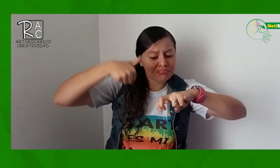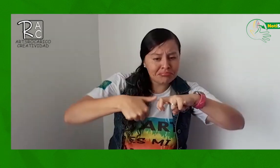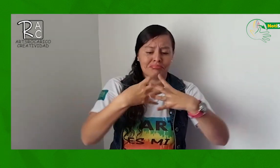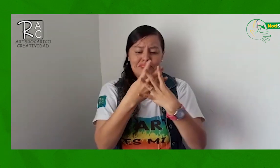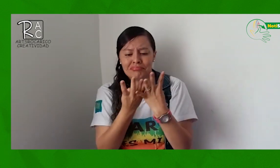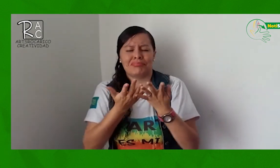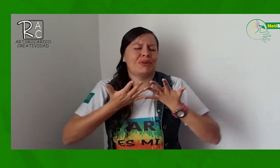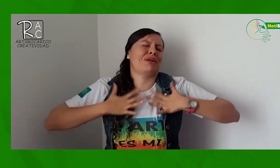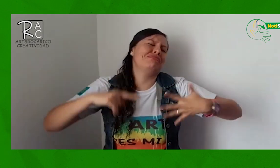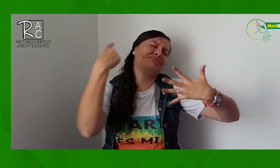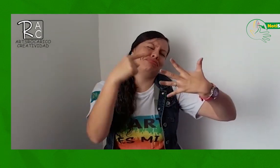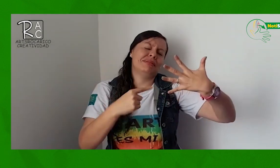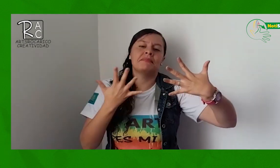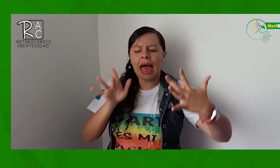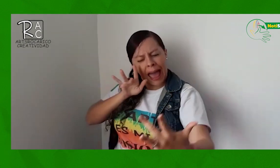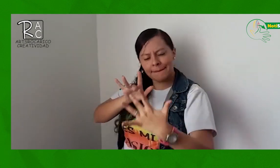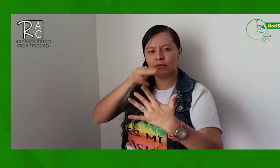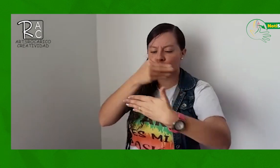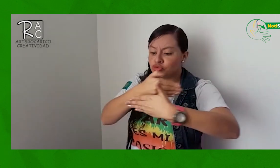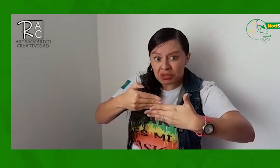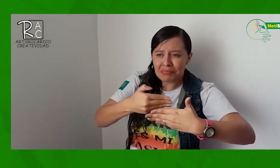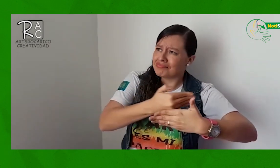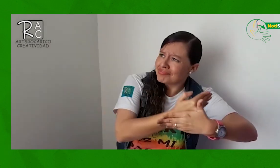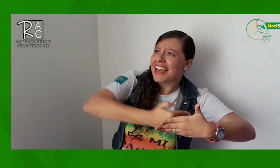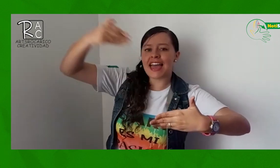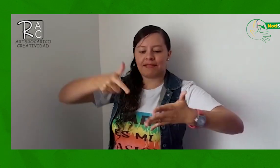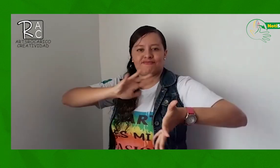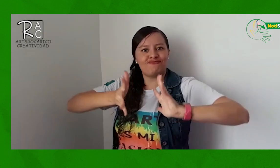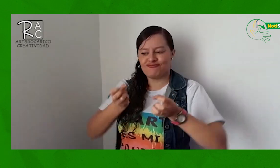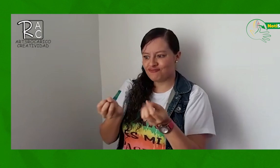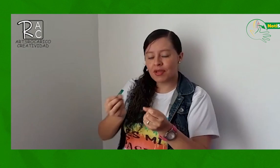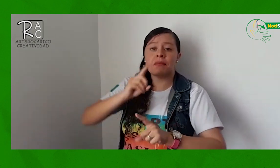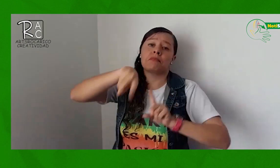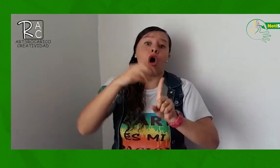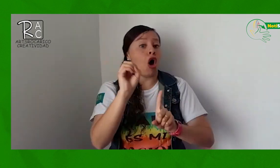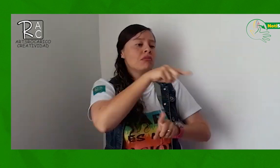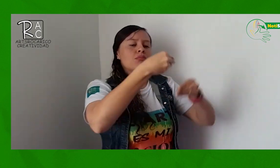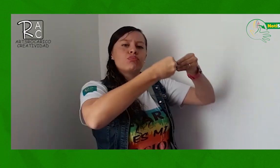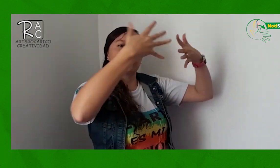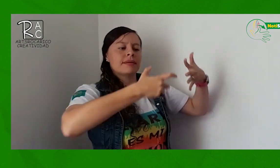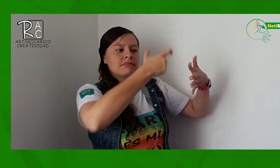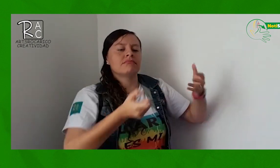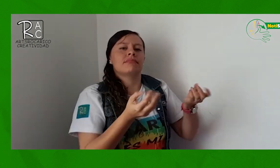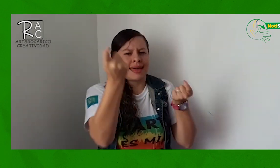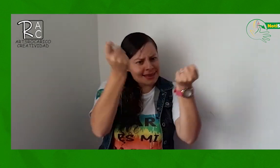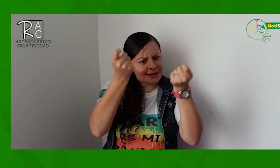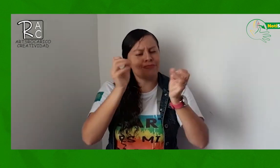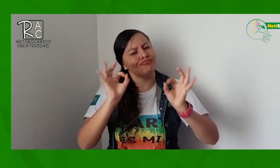para cualquier edad, tanto niños como adultos Además, para personas con multideficit. Son